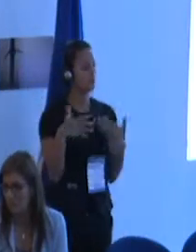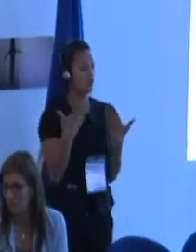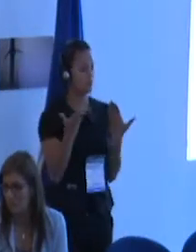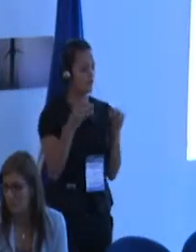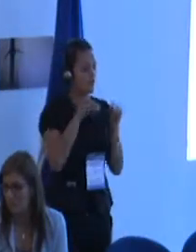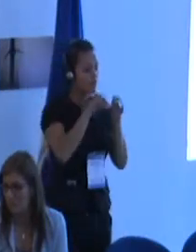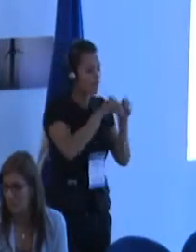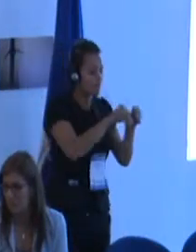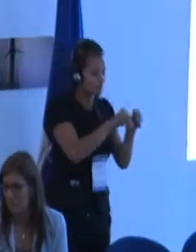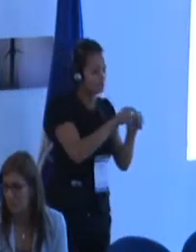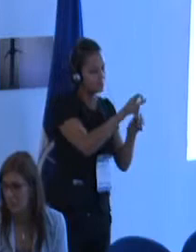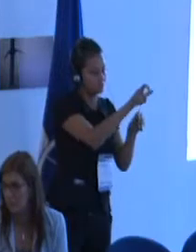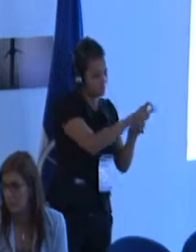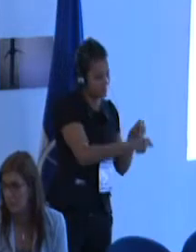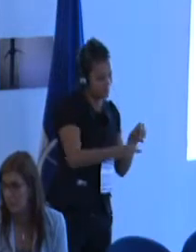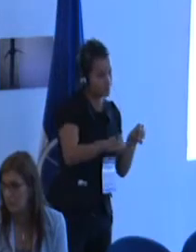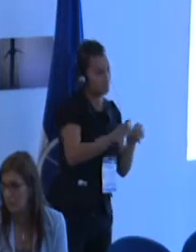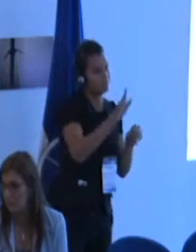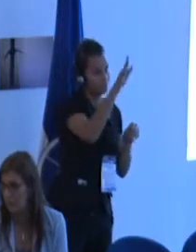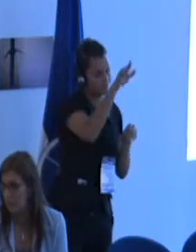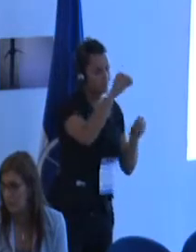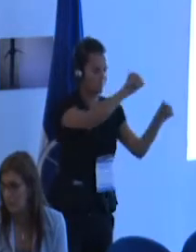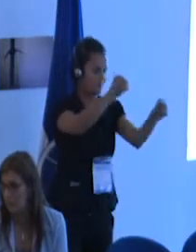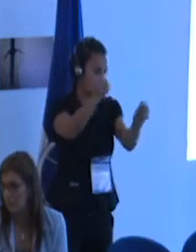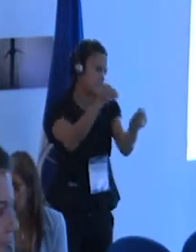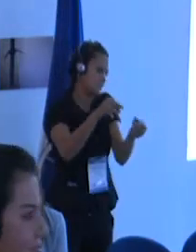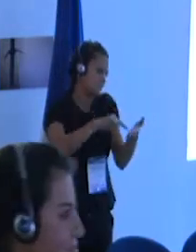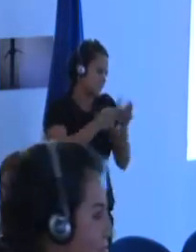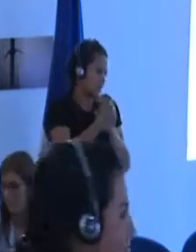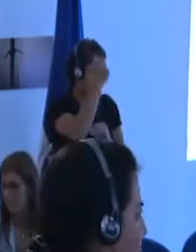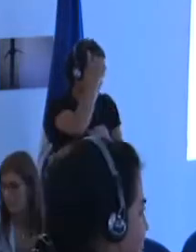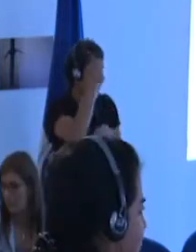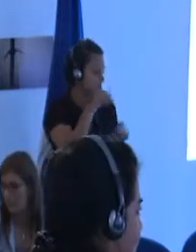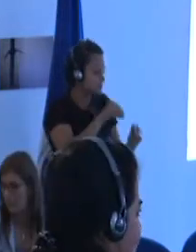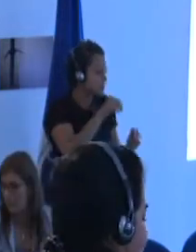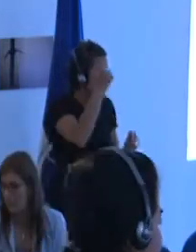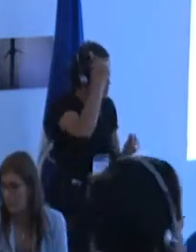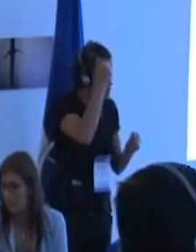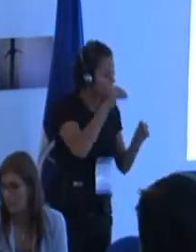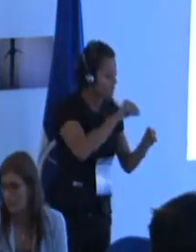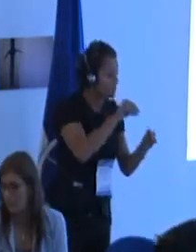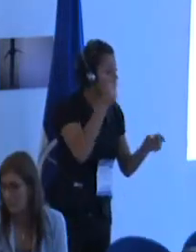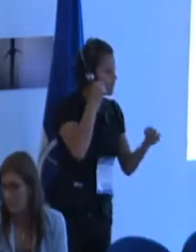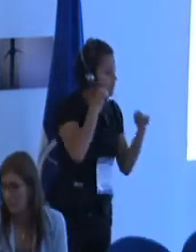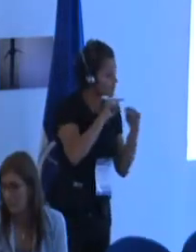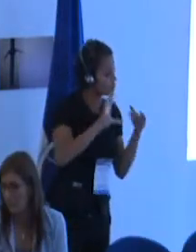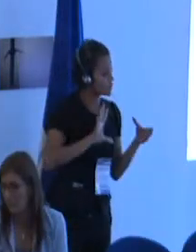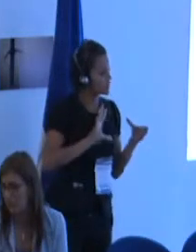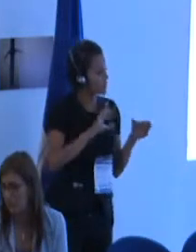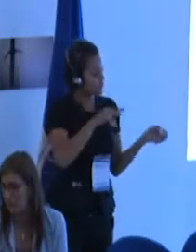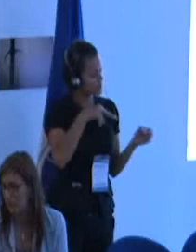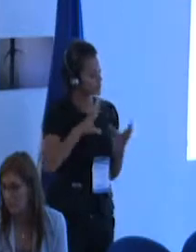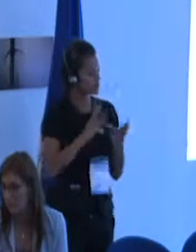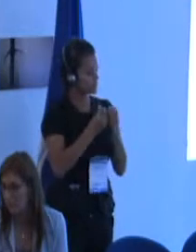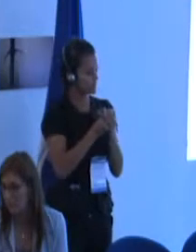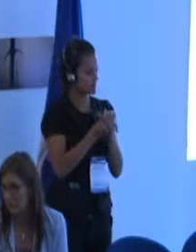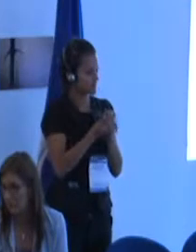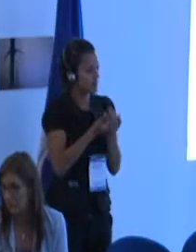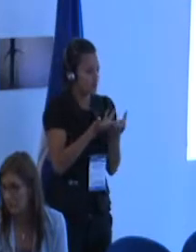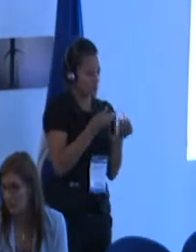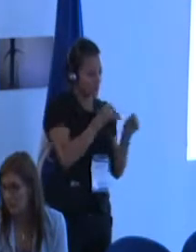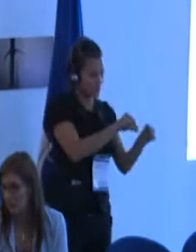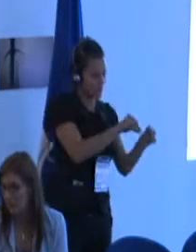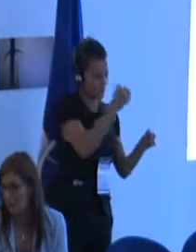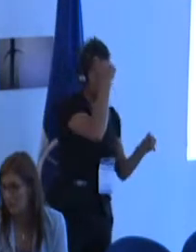universitarios desde la perspectiva de la inclusión educativa? ¿Cómo se puede formar a los